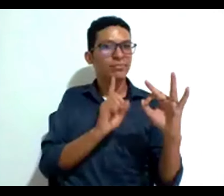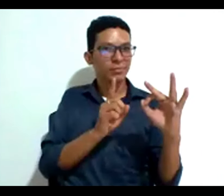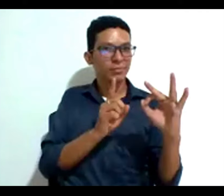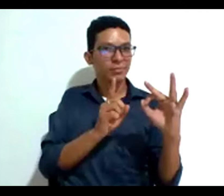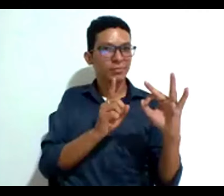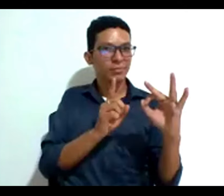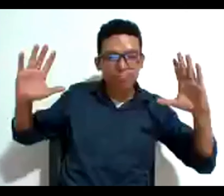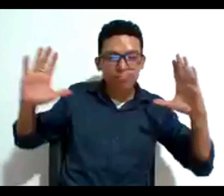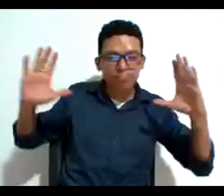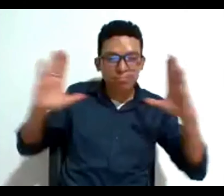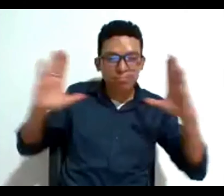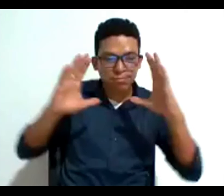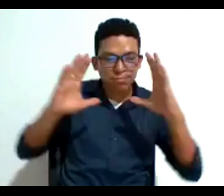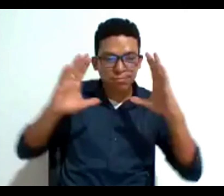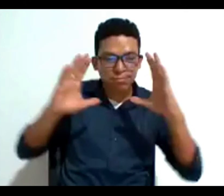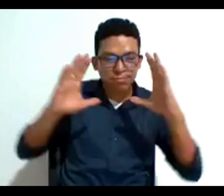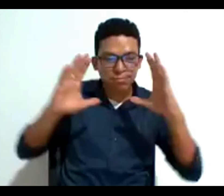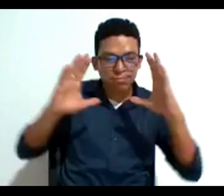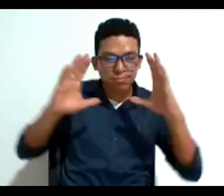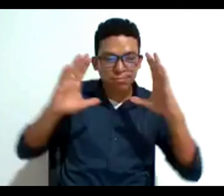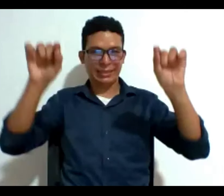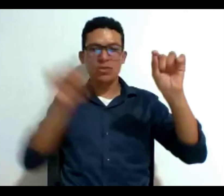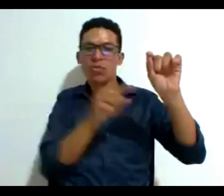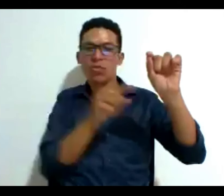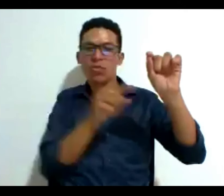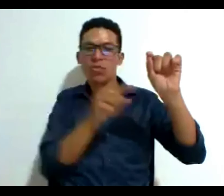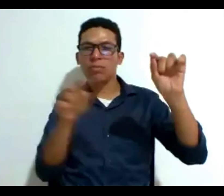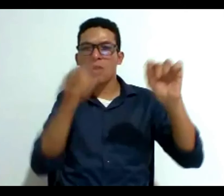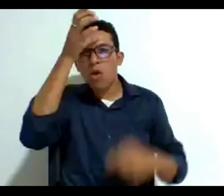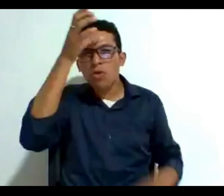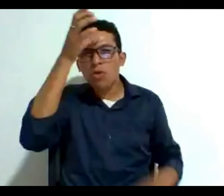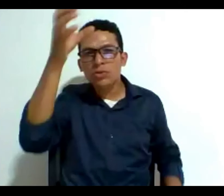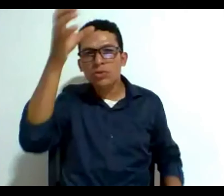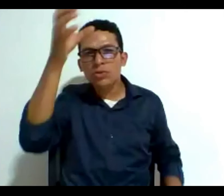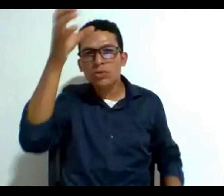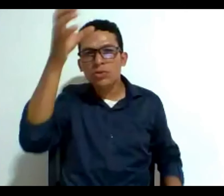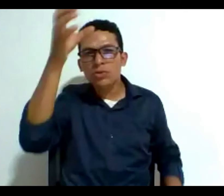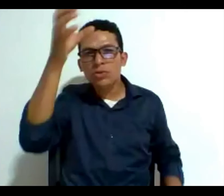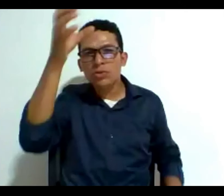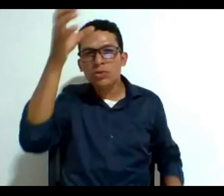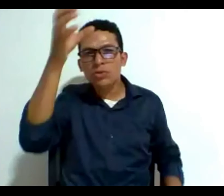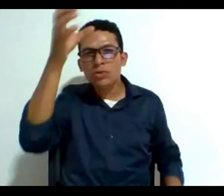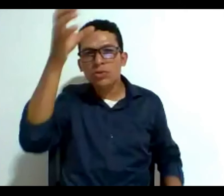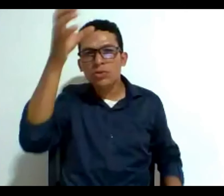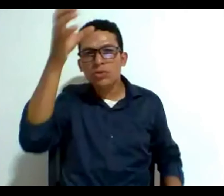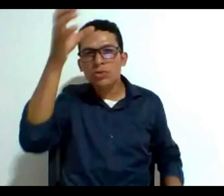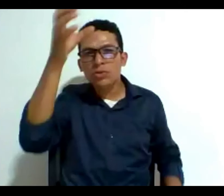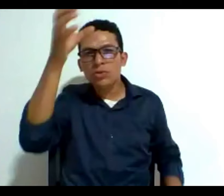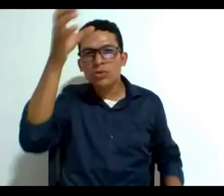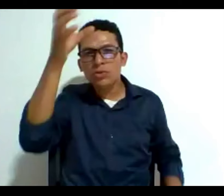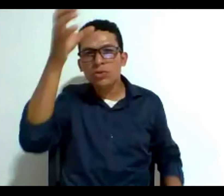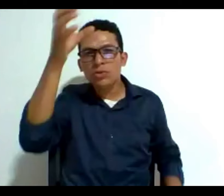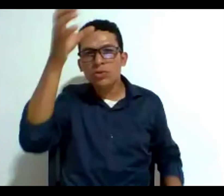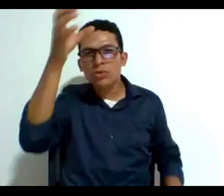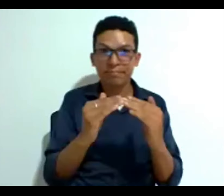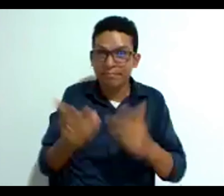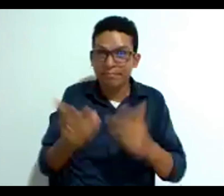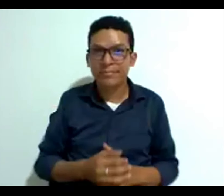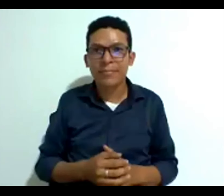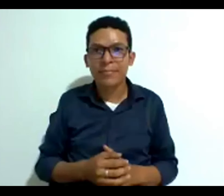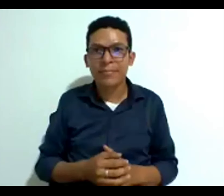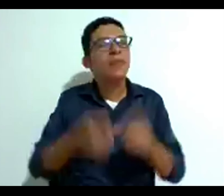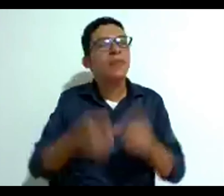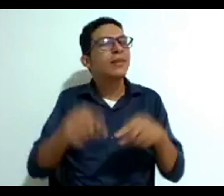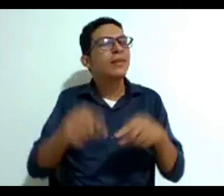otro otro concepto que es el concepto del respeto el concepto de la igualdad y también de una